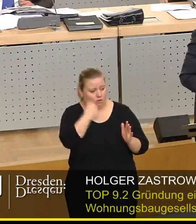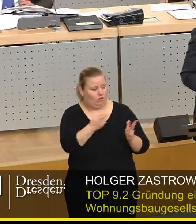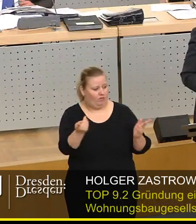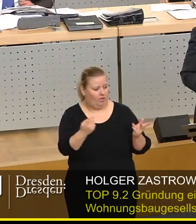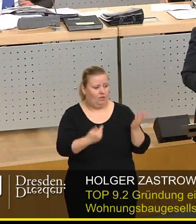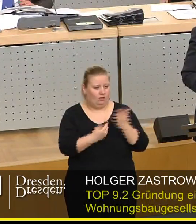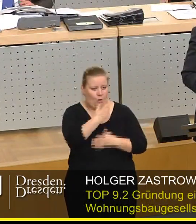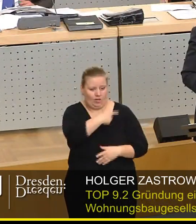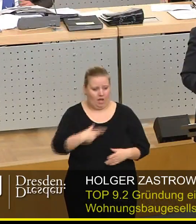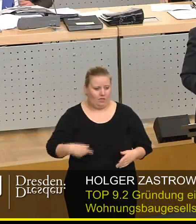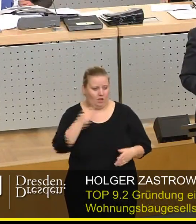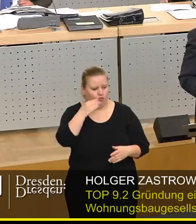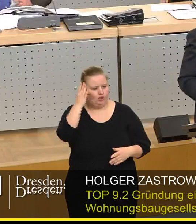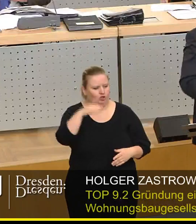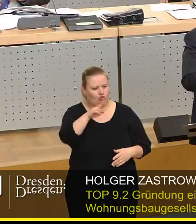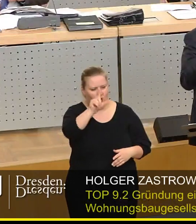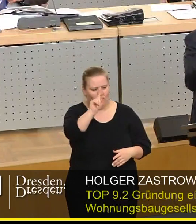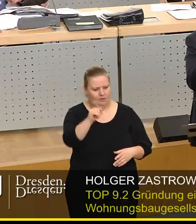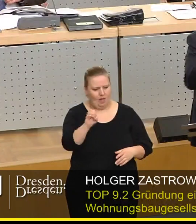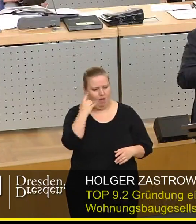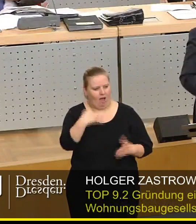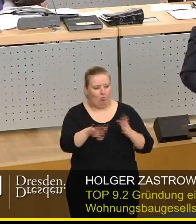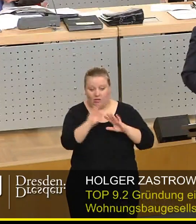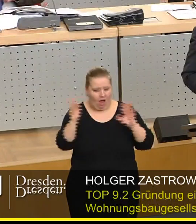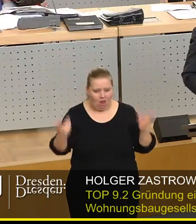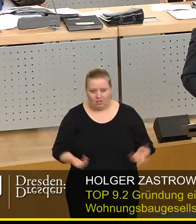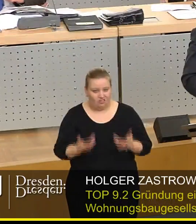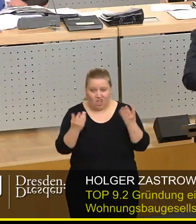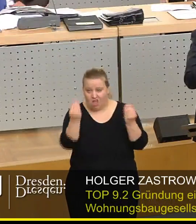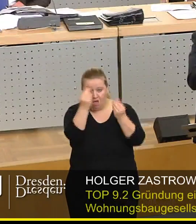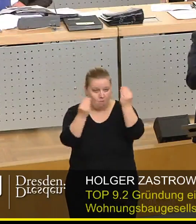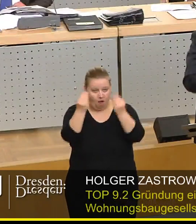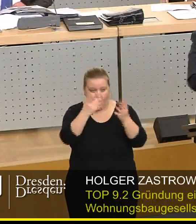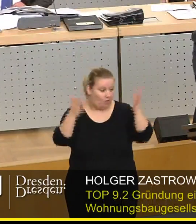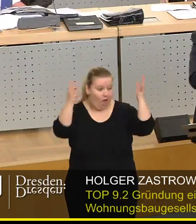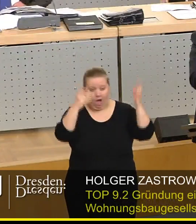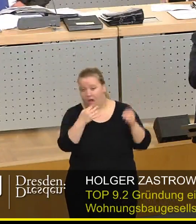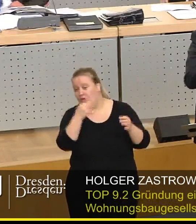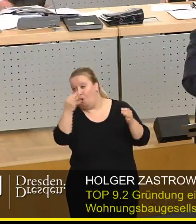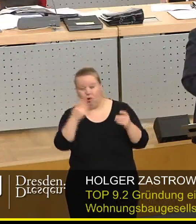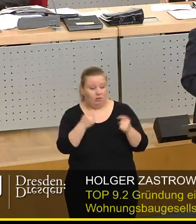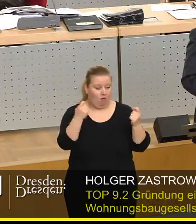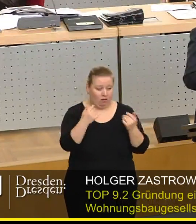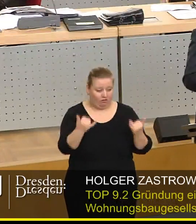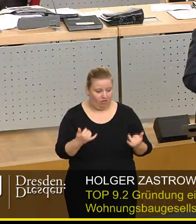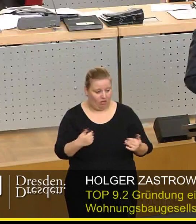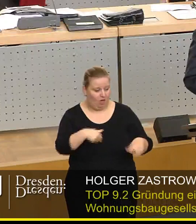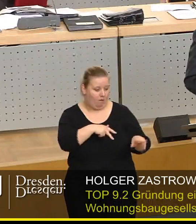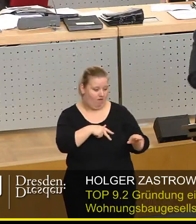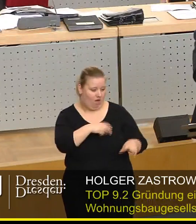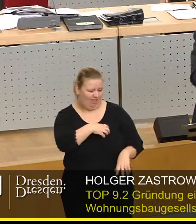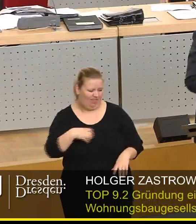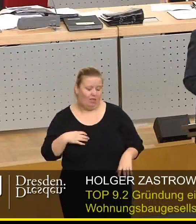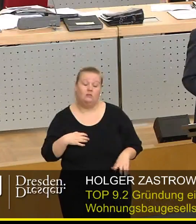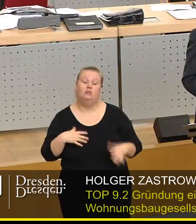leider neue Kanzlerkanzlerkandidat Schulz ja auch macht einen riesen Popanz an die Wand malen und hier die Panik und die Not herbeireden die Wahrheit in